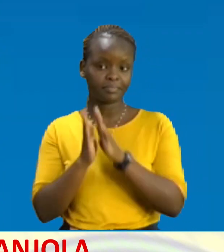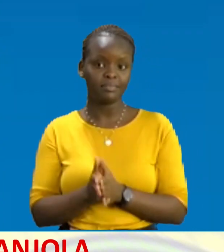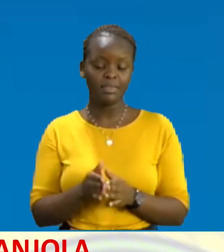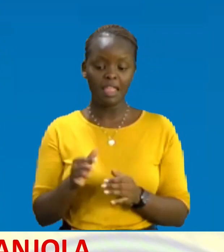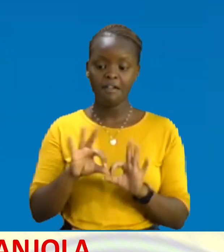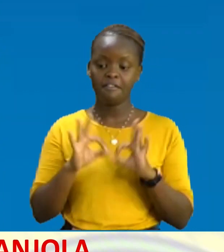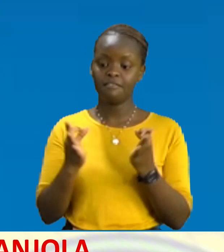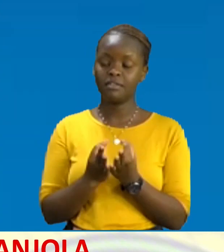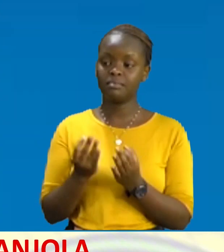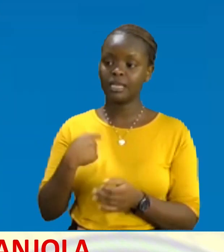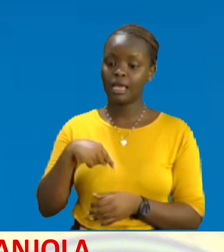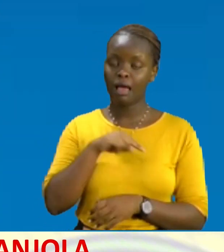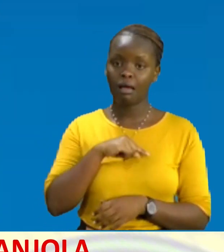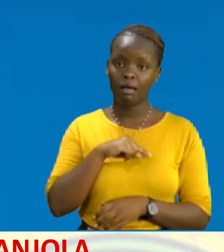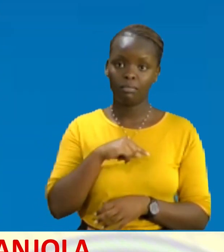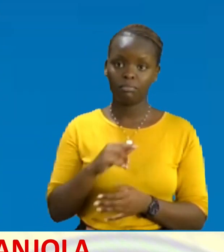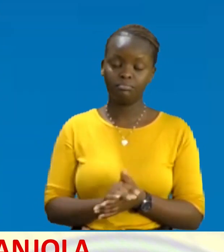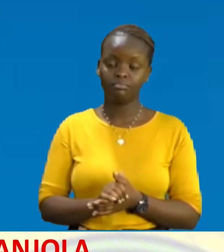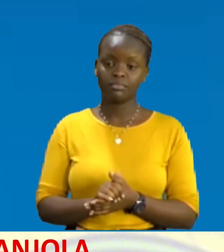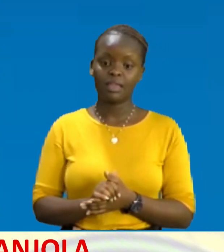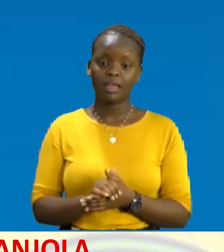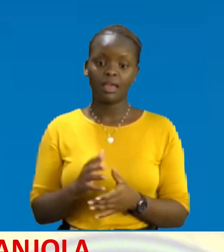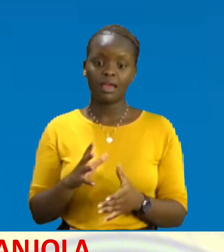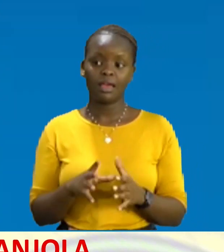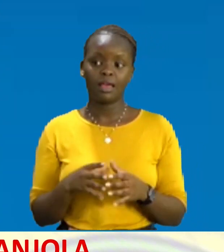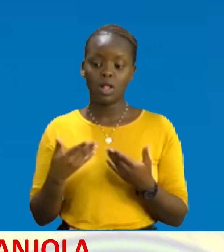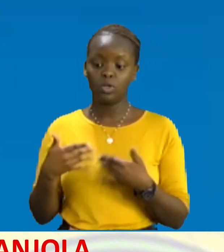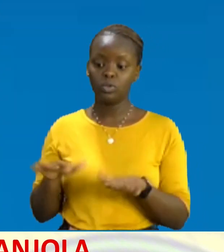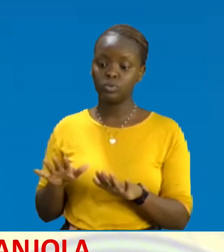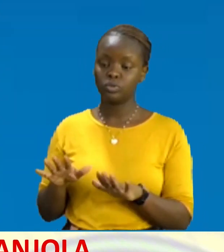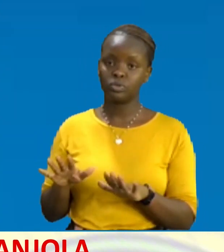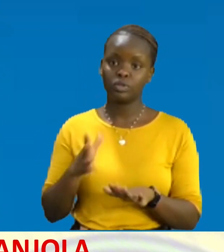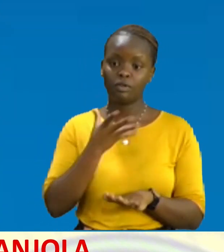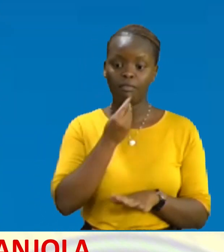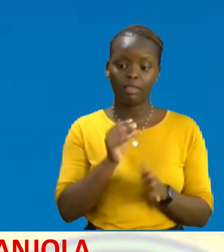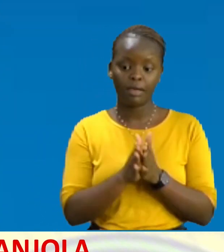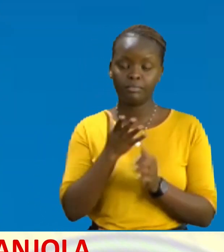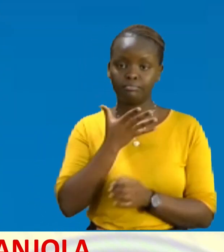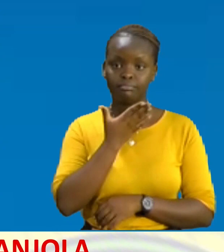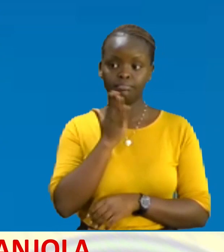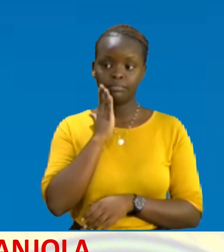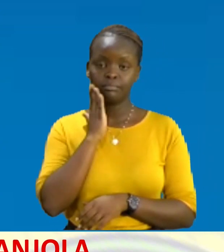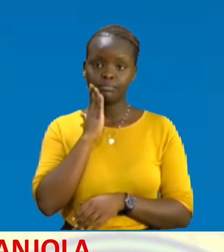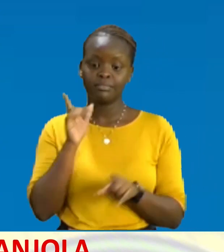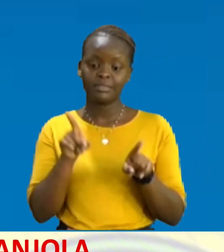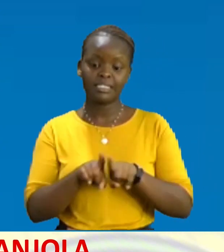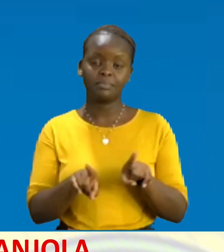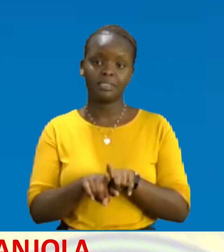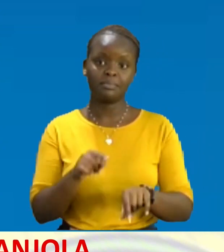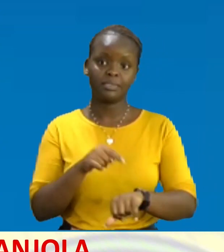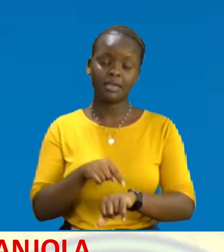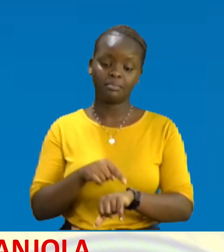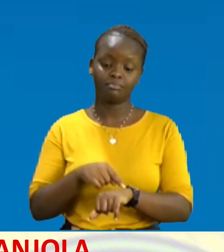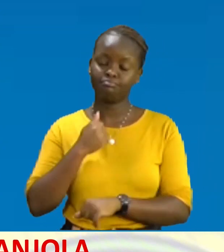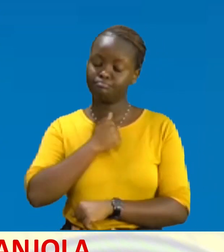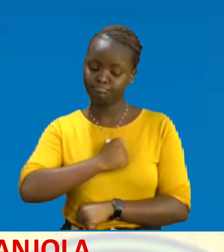Kumpoteza My Dad And Mom At The Same Time Pole Sana Pole Sana Pole Sana My Sister Lucy Pole Sana